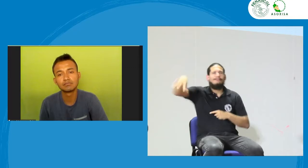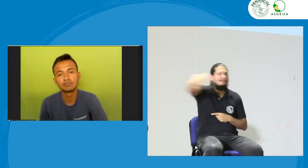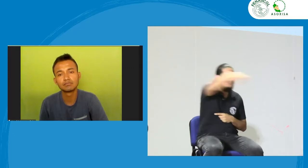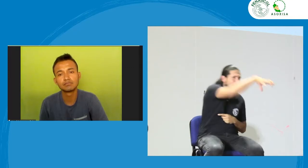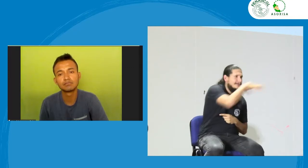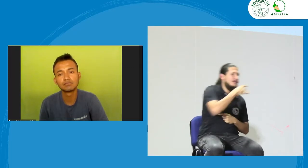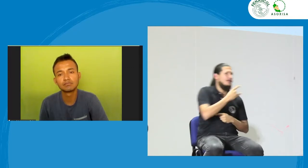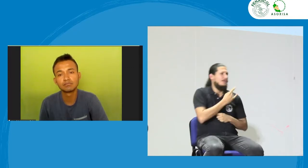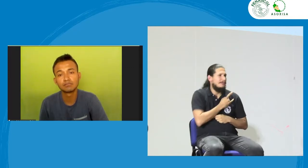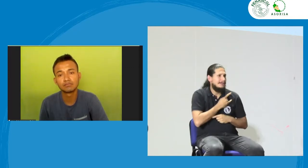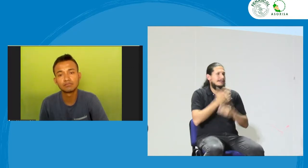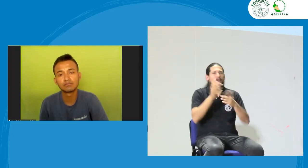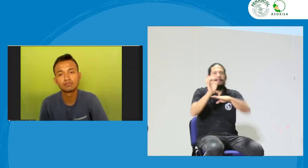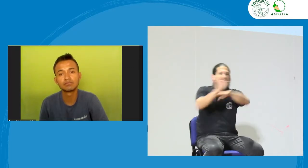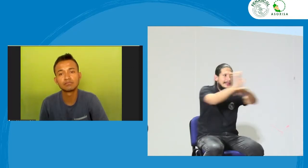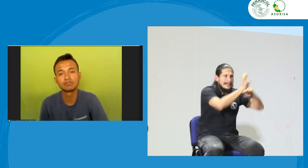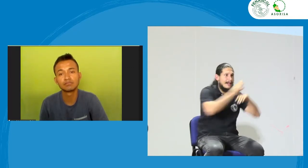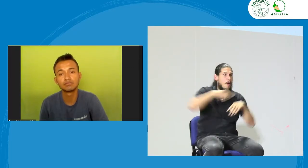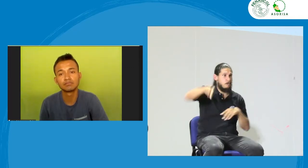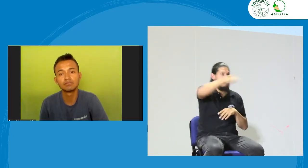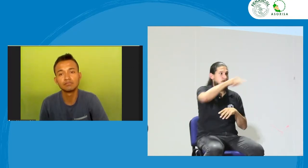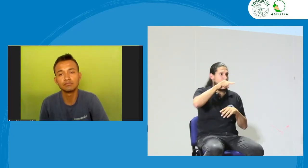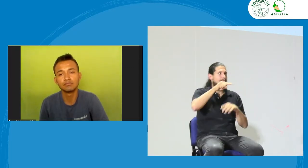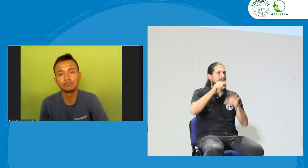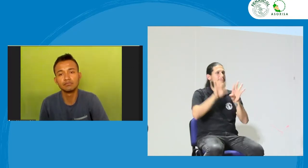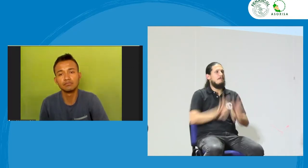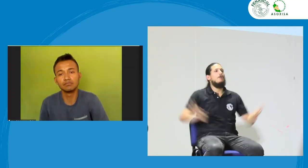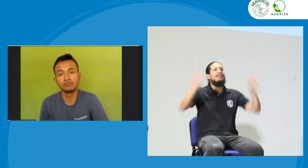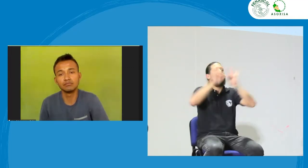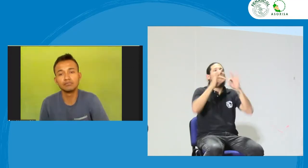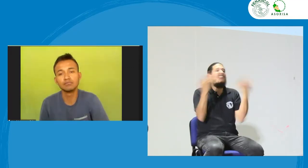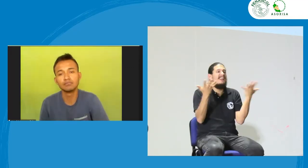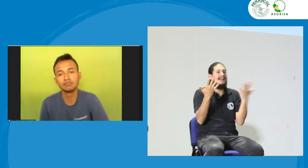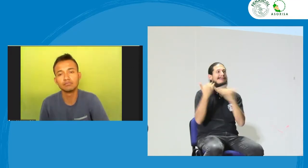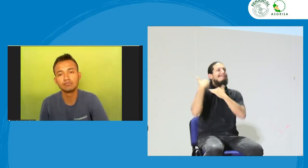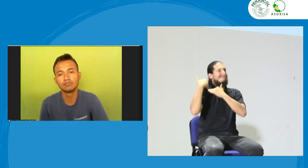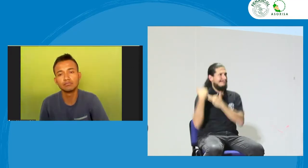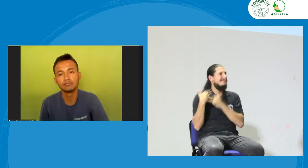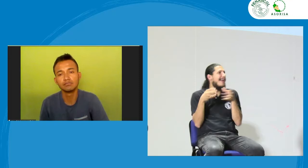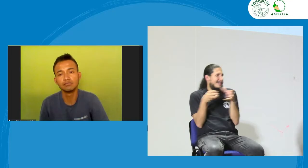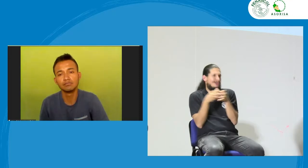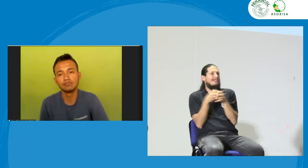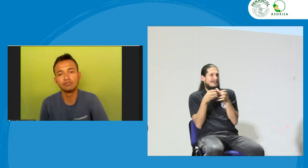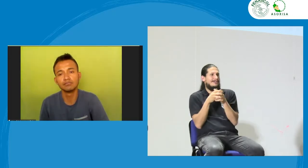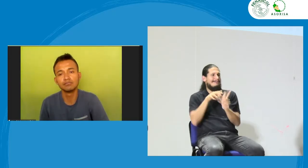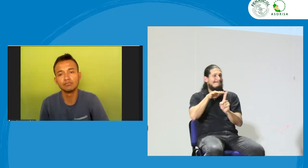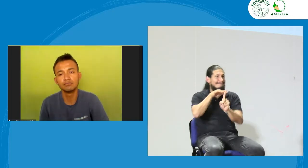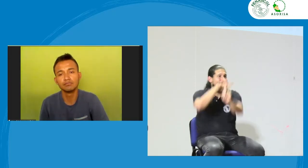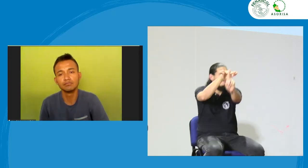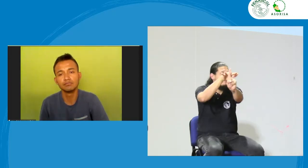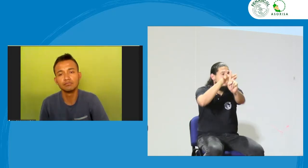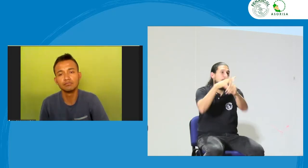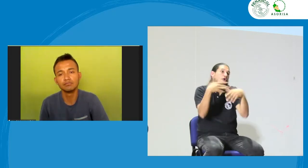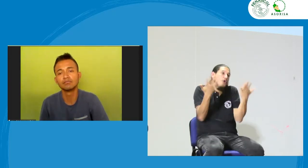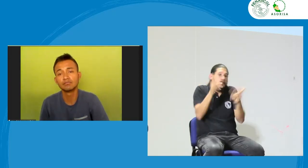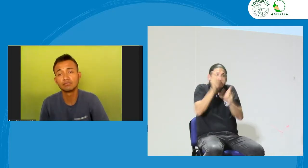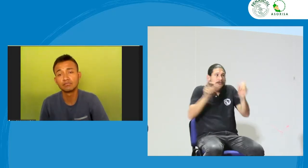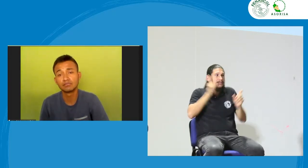pero entonces a través de las asociaciones las entidades académicas y diferentes organizaciones que están allí lo